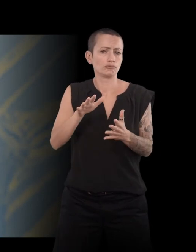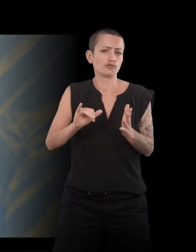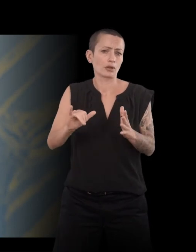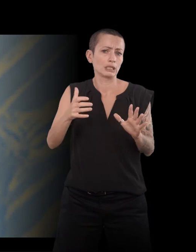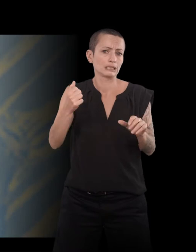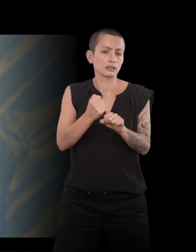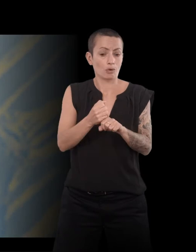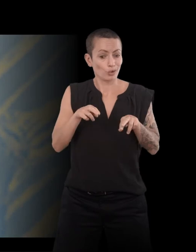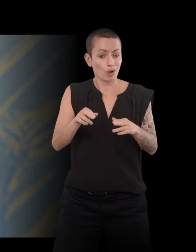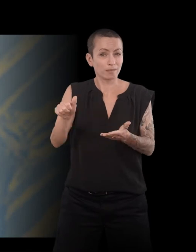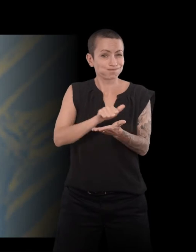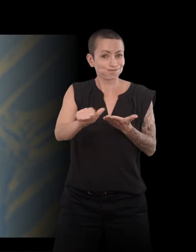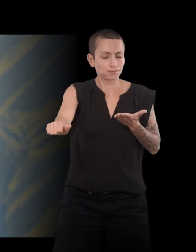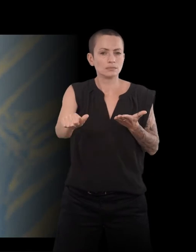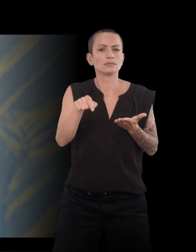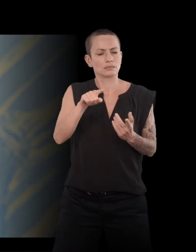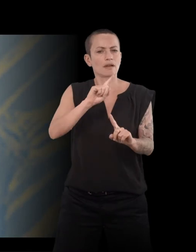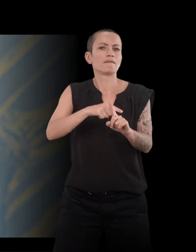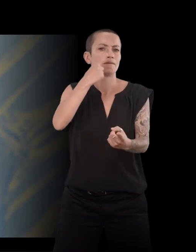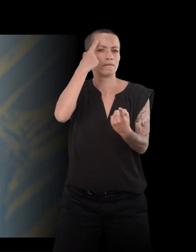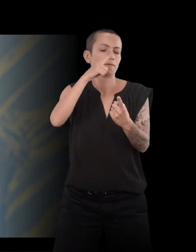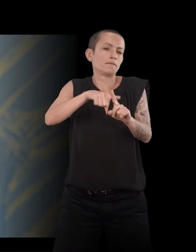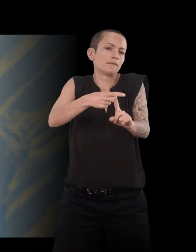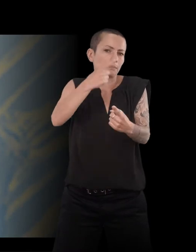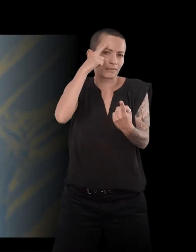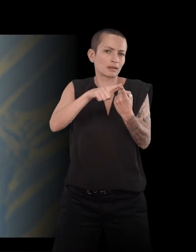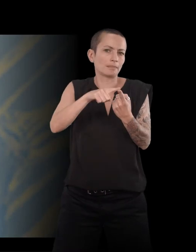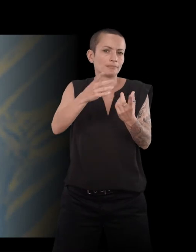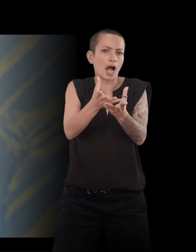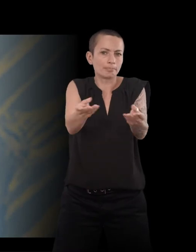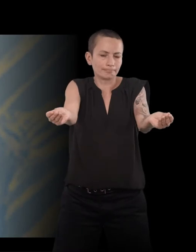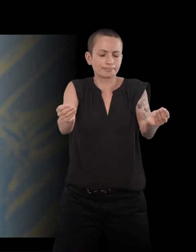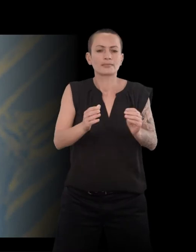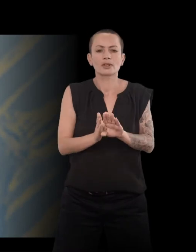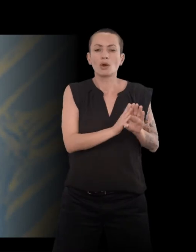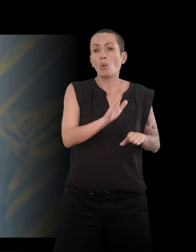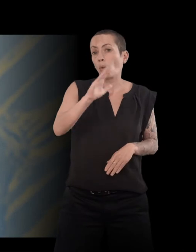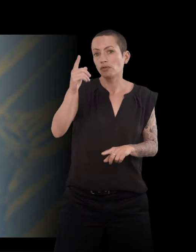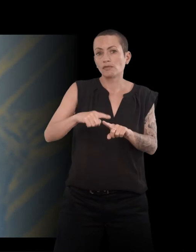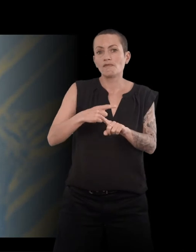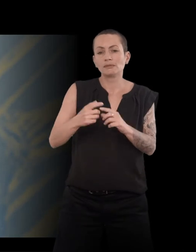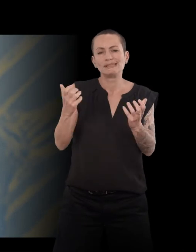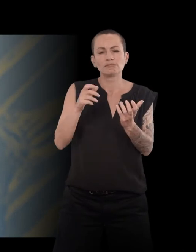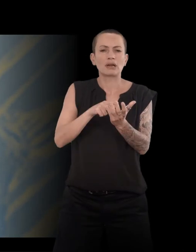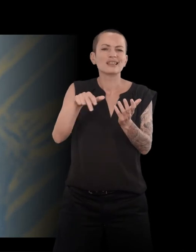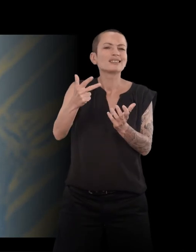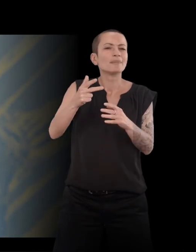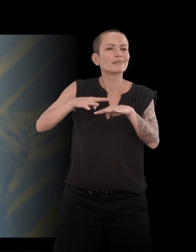les disparitions. Et je voulais en faire un autre sur la butocaille, le quartier de mon enfance, qui